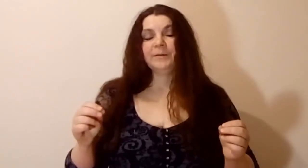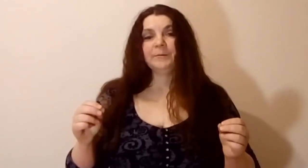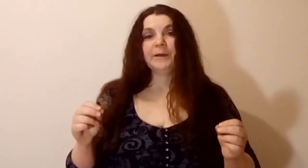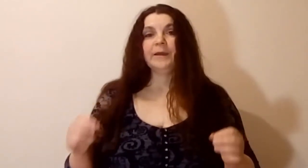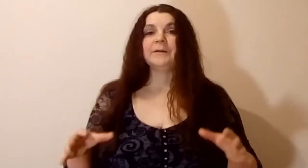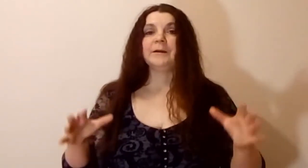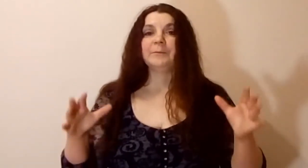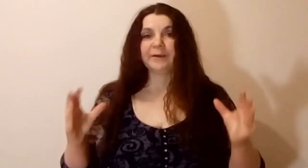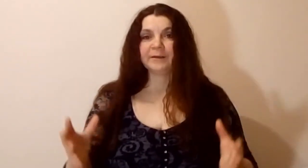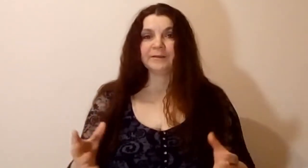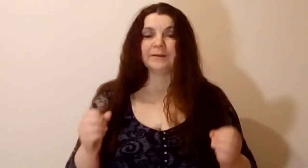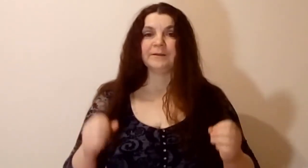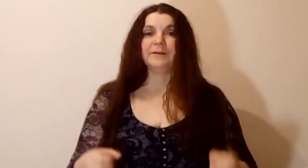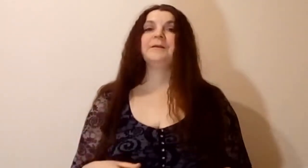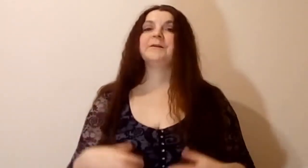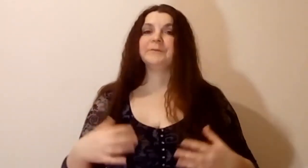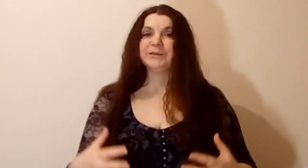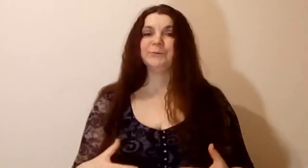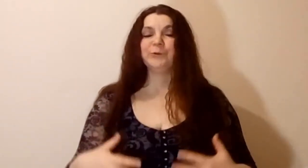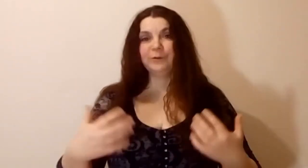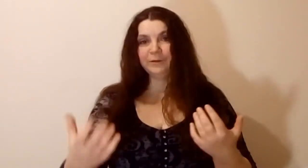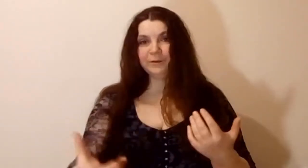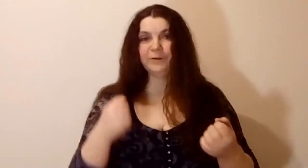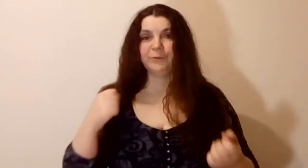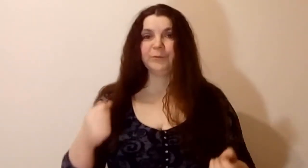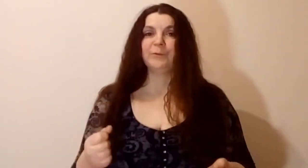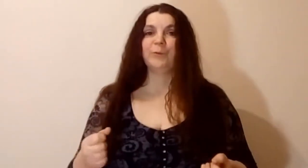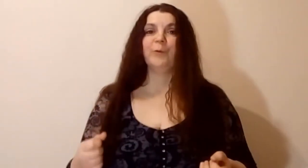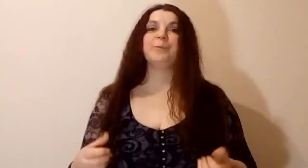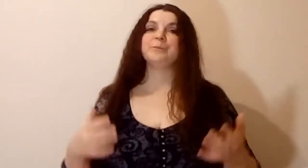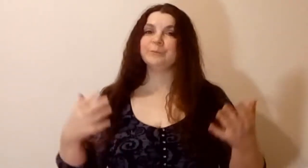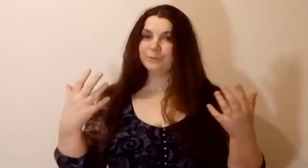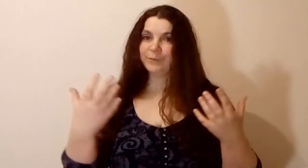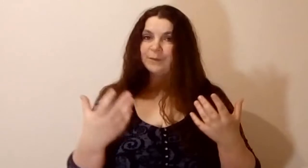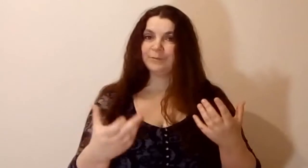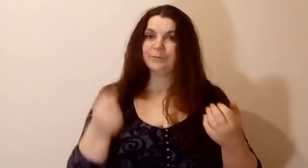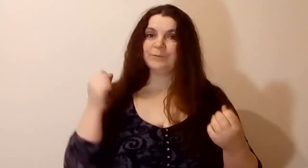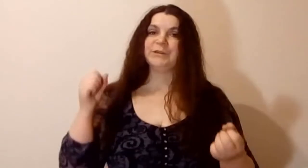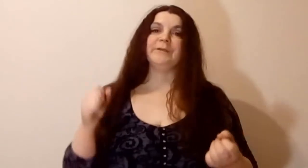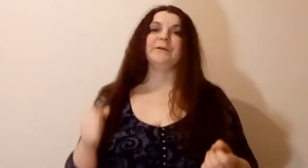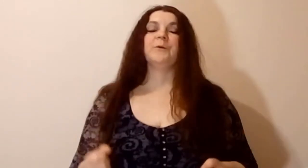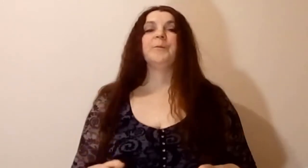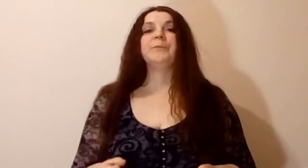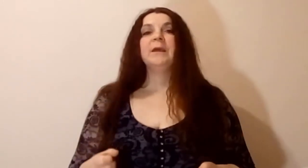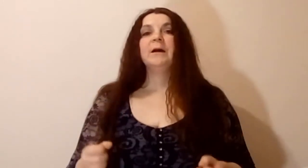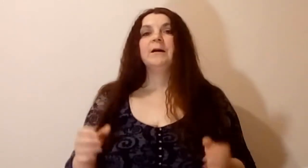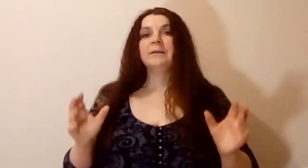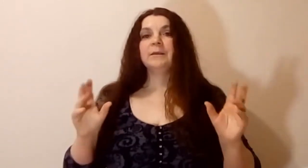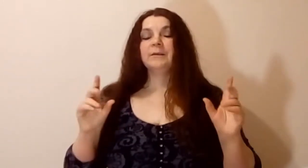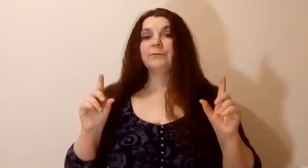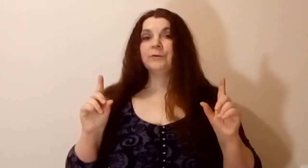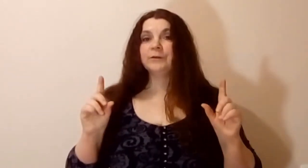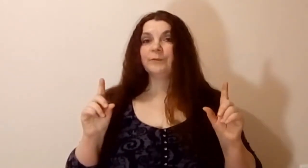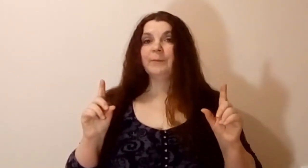за правило прикасаться к вашему любимому человеку. И вот вам